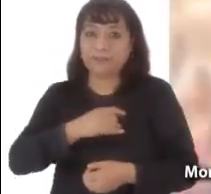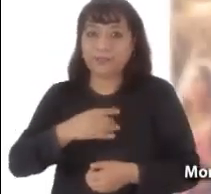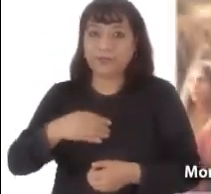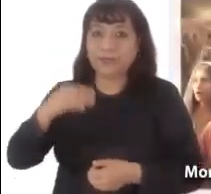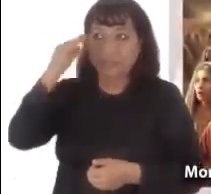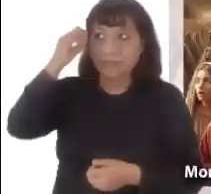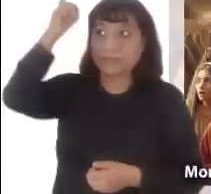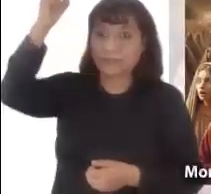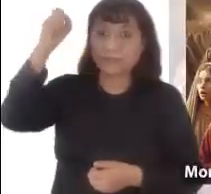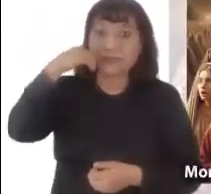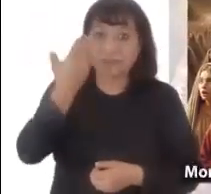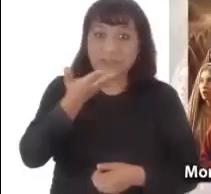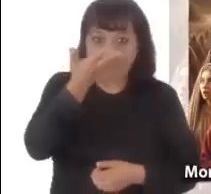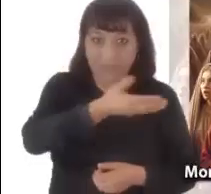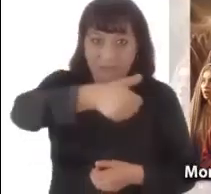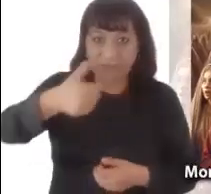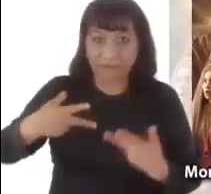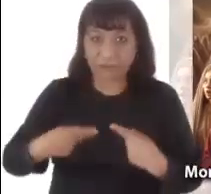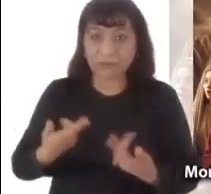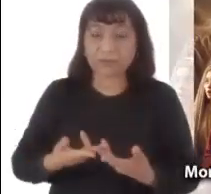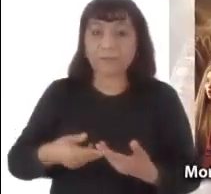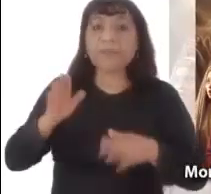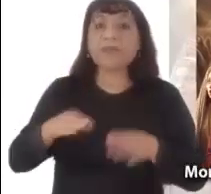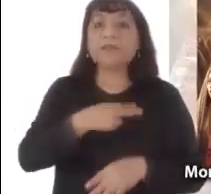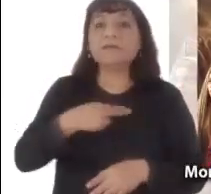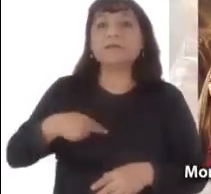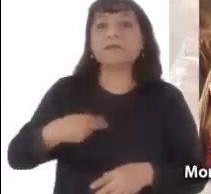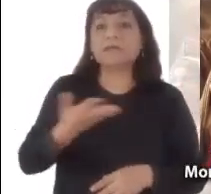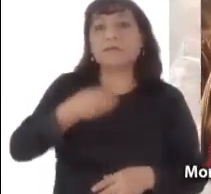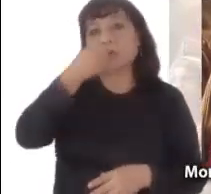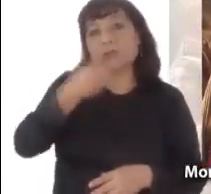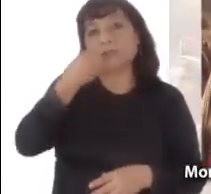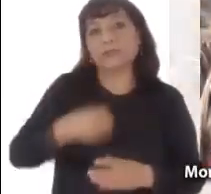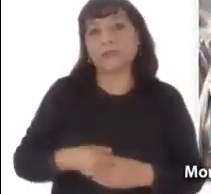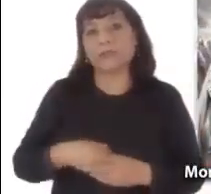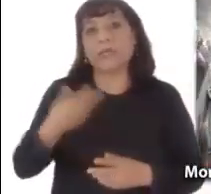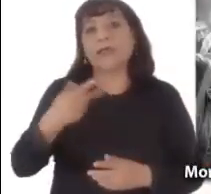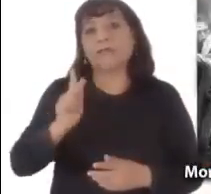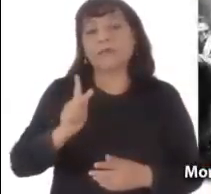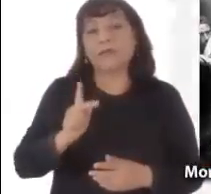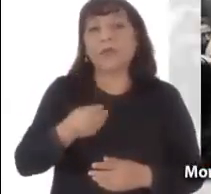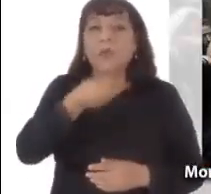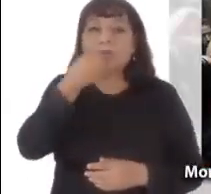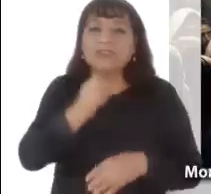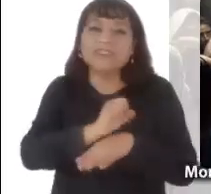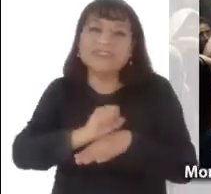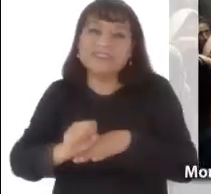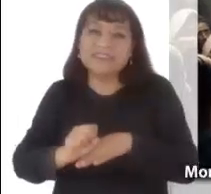pedirles. Otras veces hacemos la oración, pero un poco por encimita,